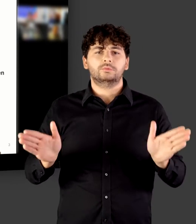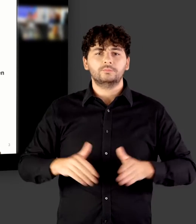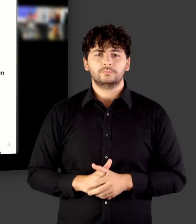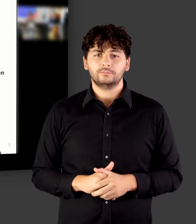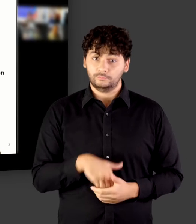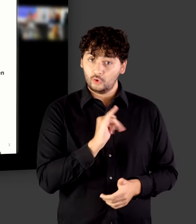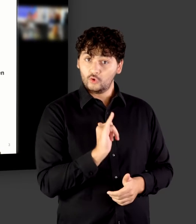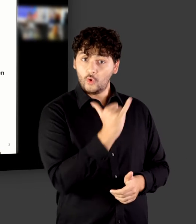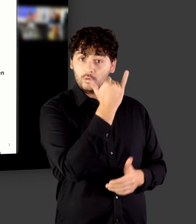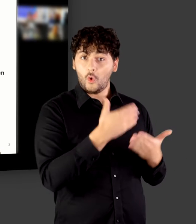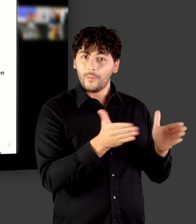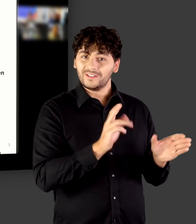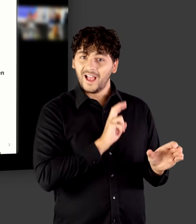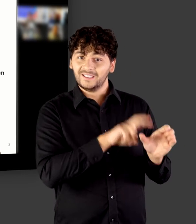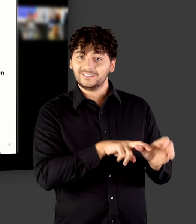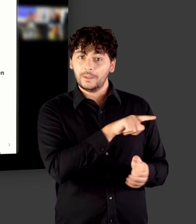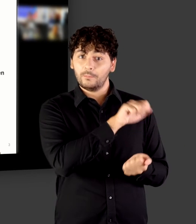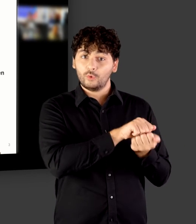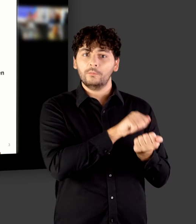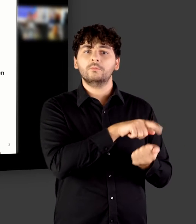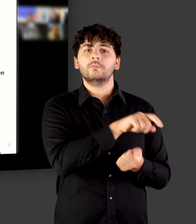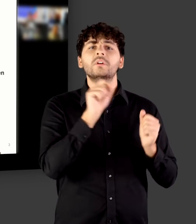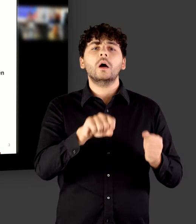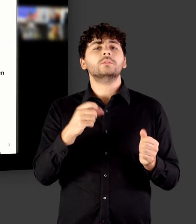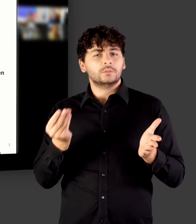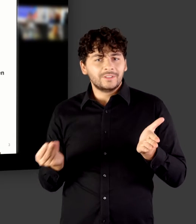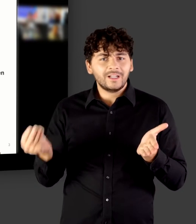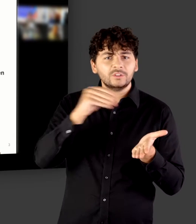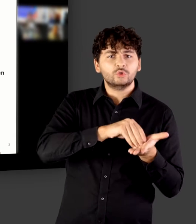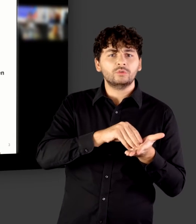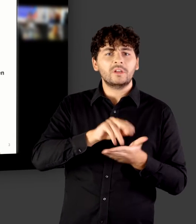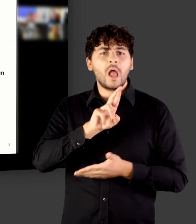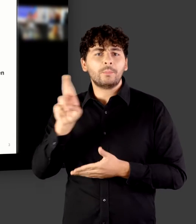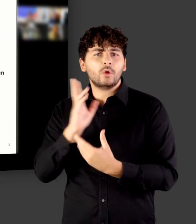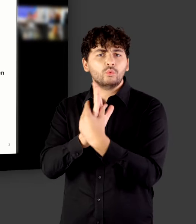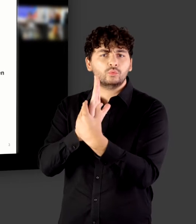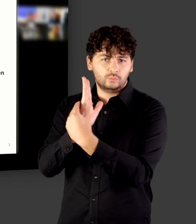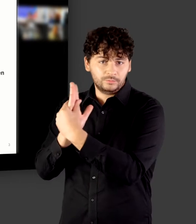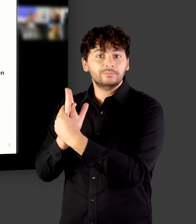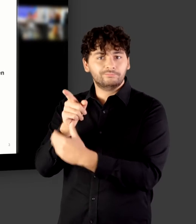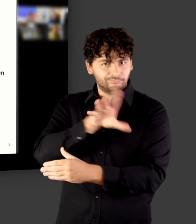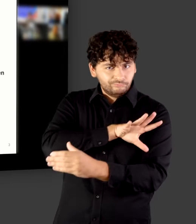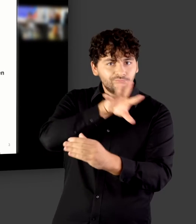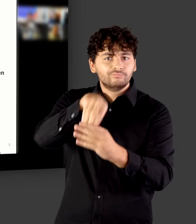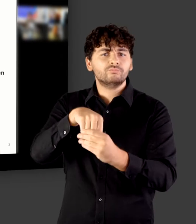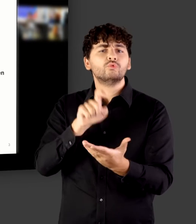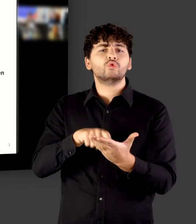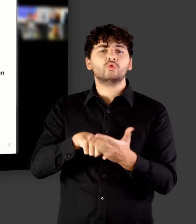Publikationen können zusätzlich noch über Repositorien verbreitet werden, um die Sichtbarkeit der Ergebnisse nochmal zu erhöhen.